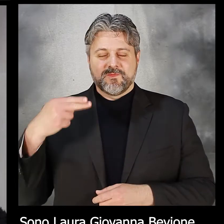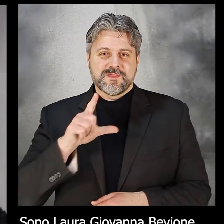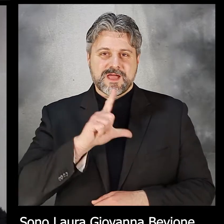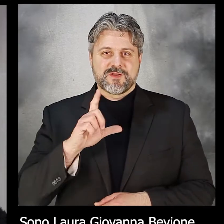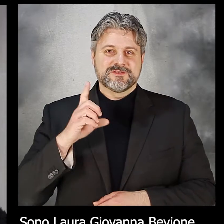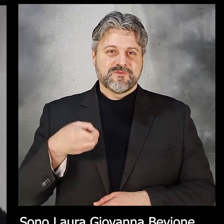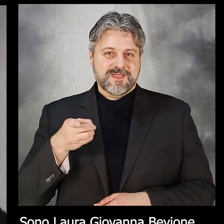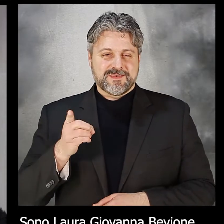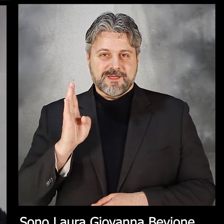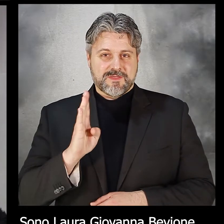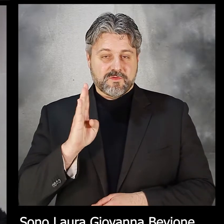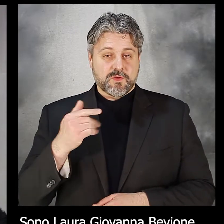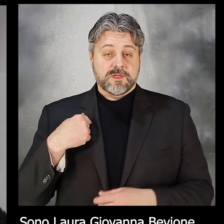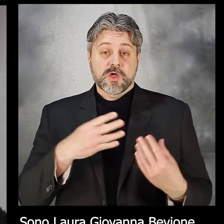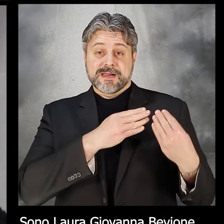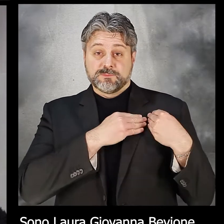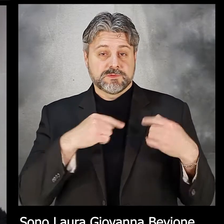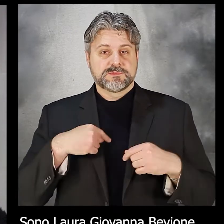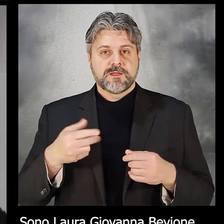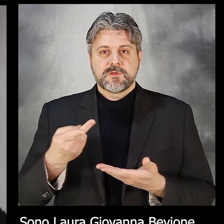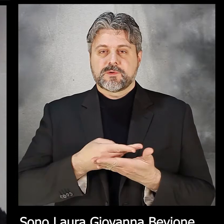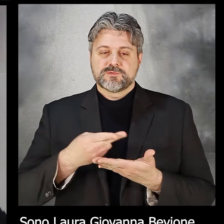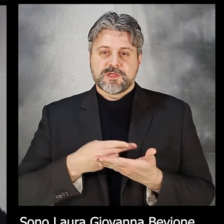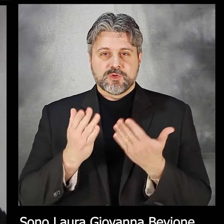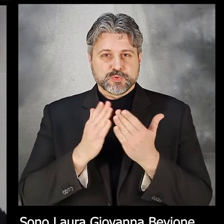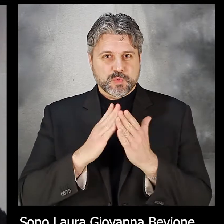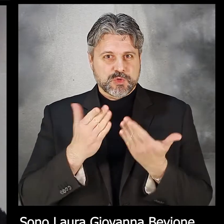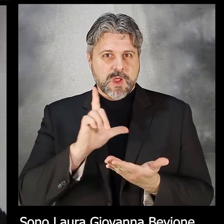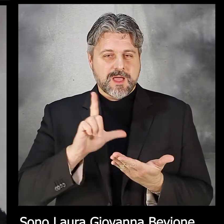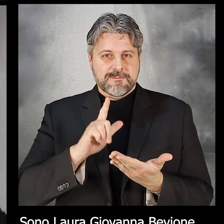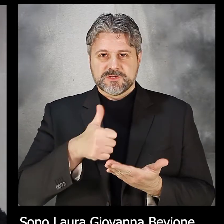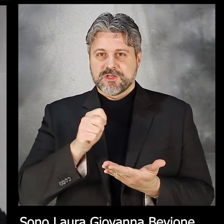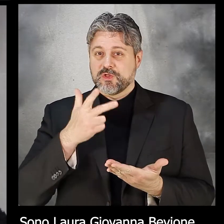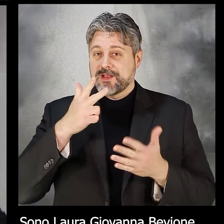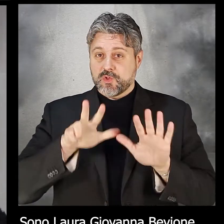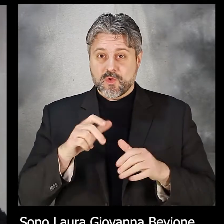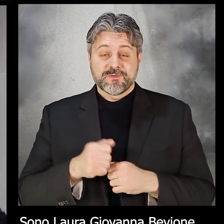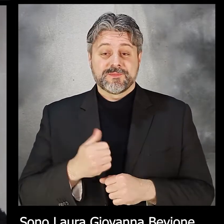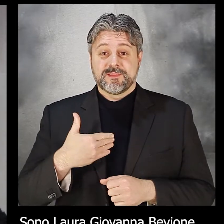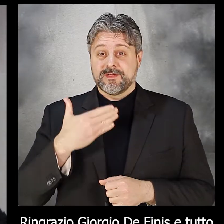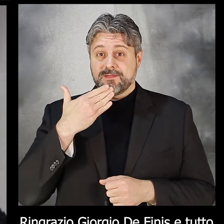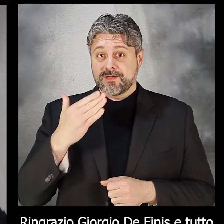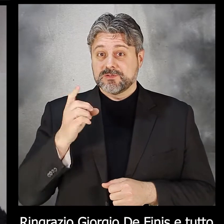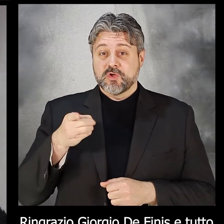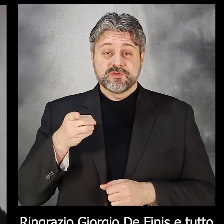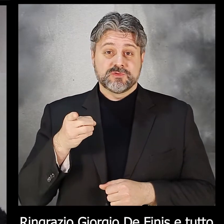Sono Laura Giovanna Bevione, responsabile del progetto StudioLab 138.